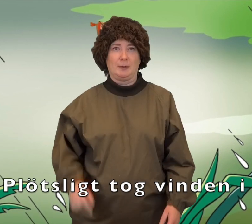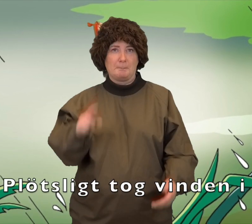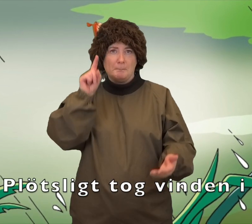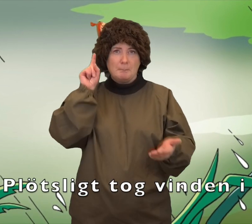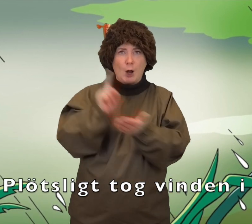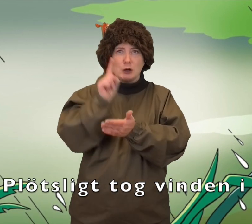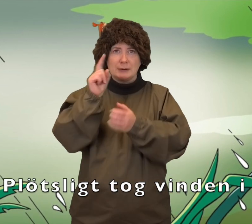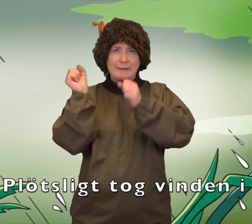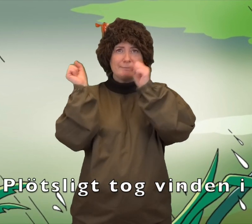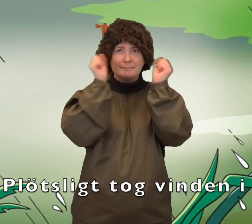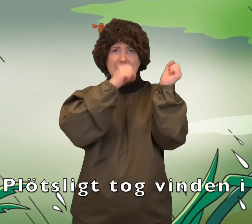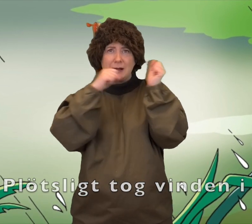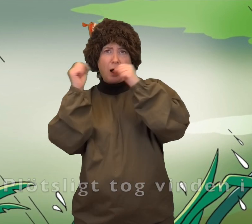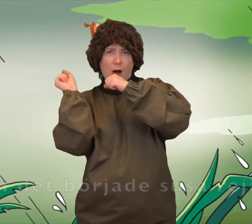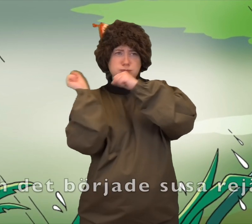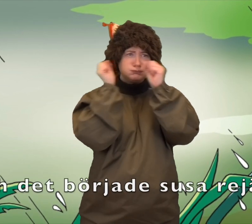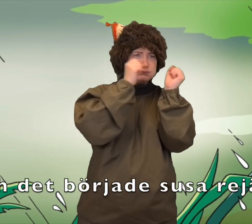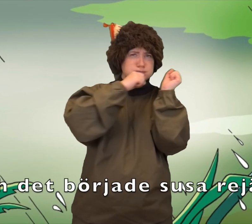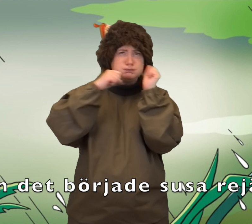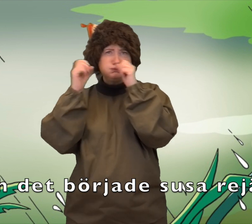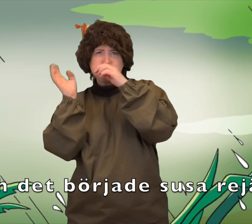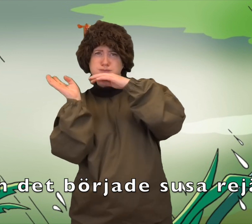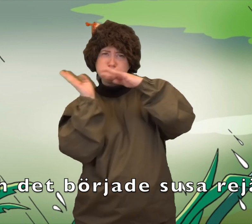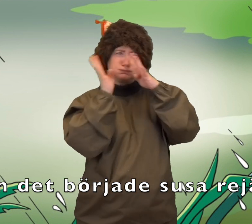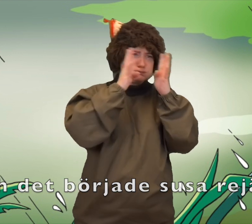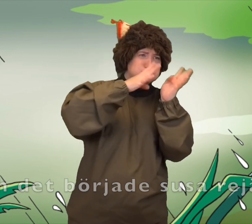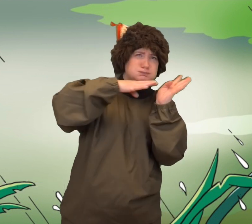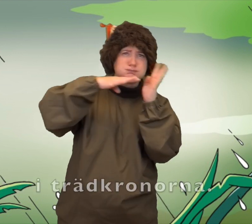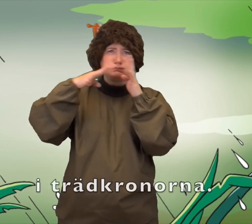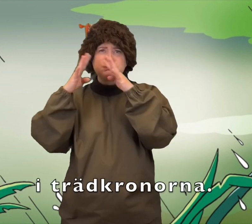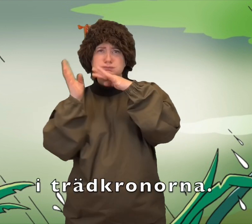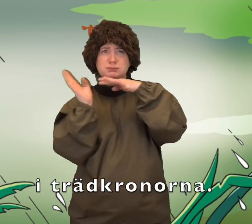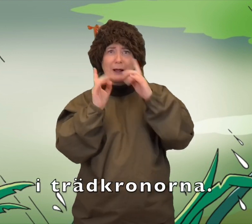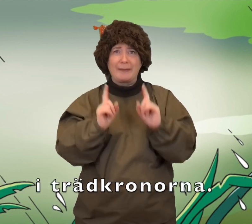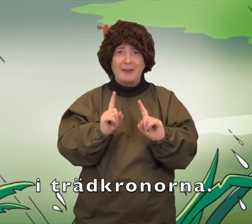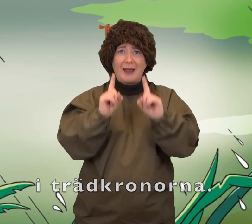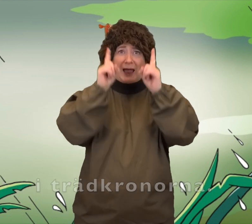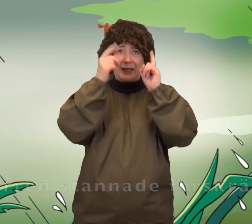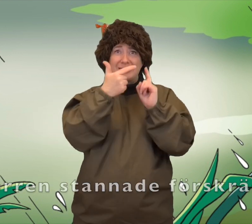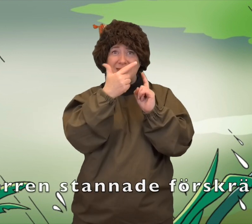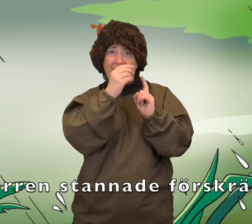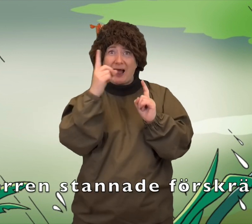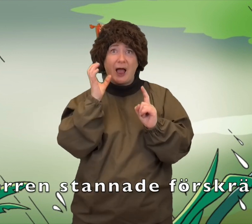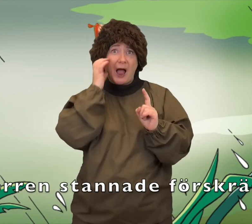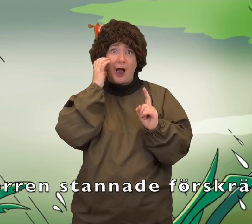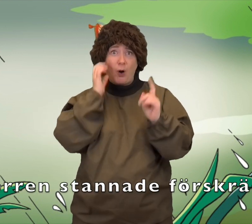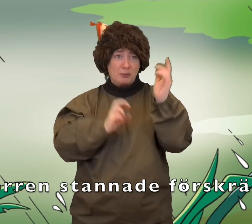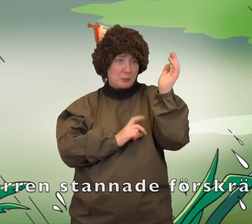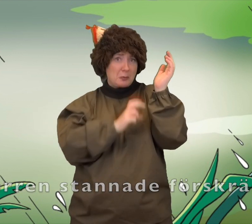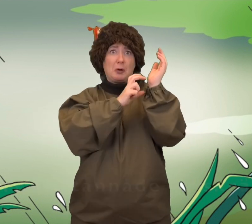Plötsligt tog vinden i och det började susa rejält i trädkronorna. Äckoren stannade förskräckt